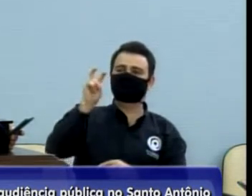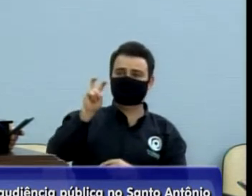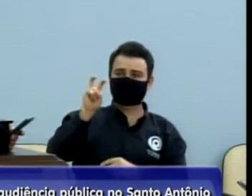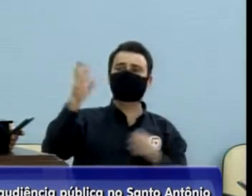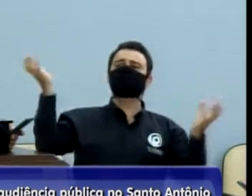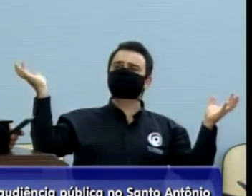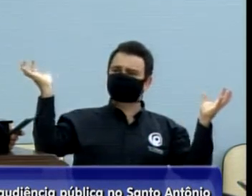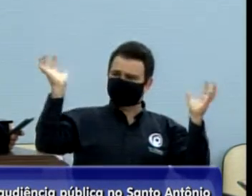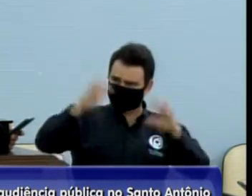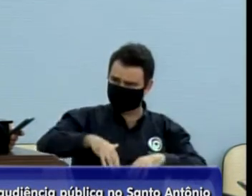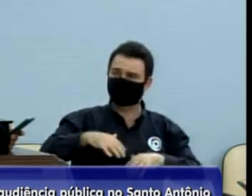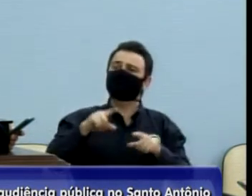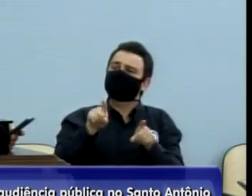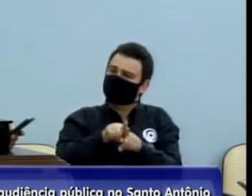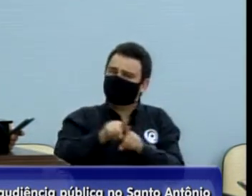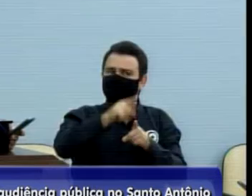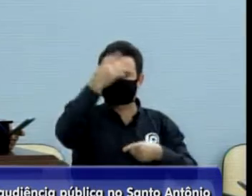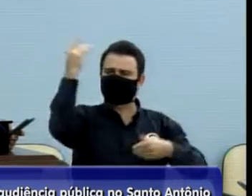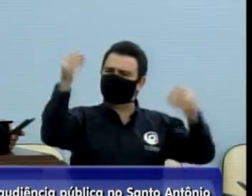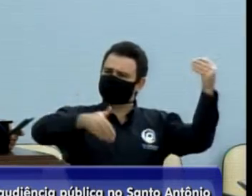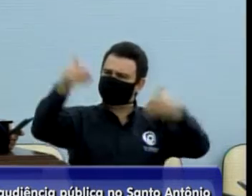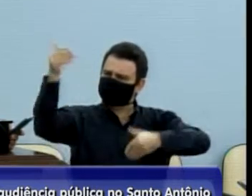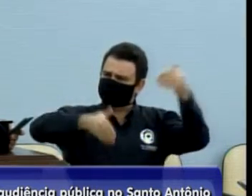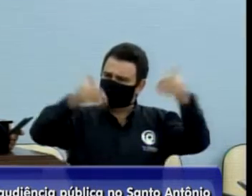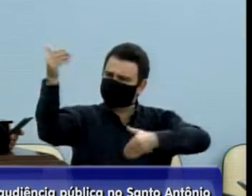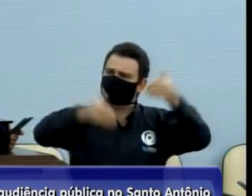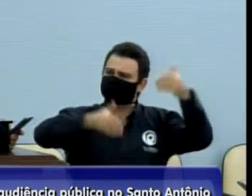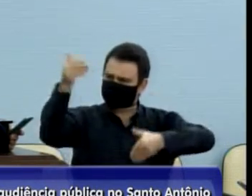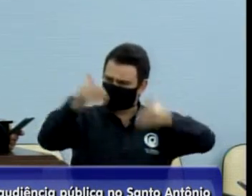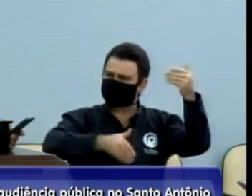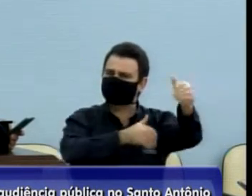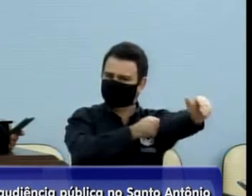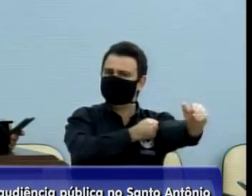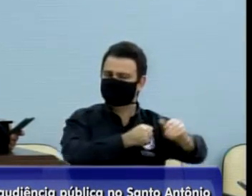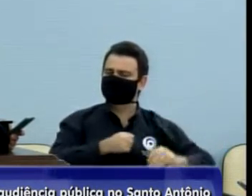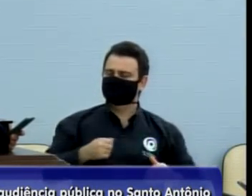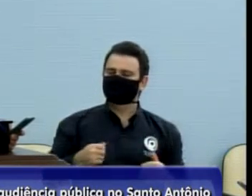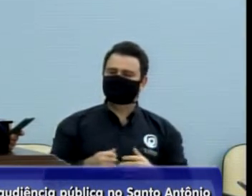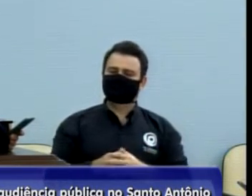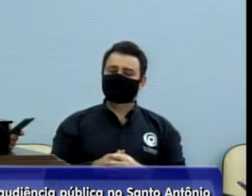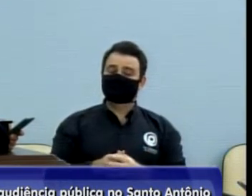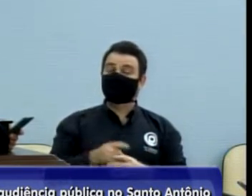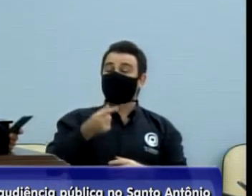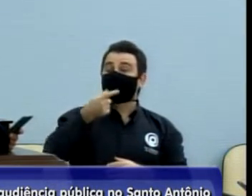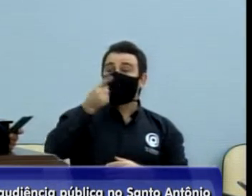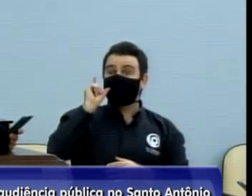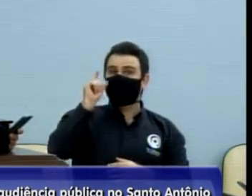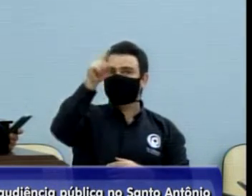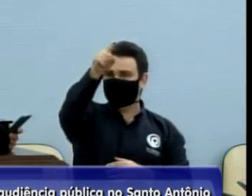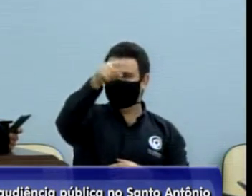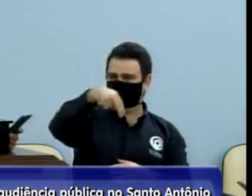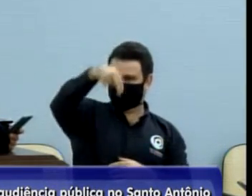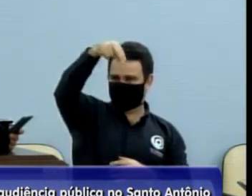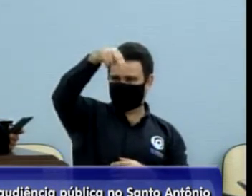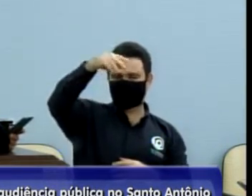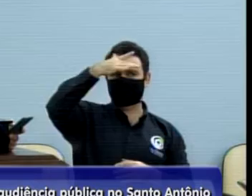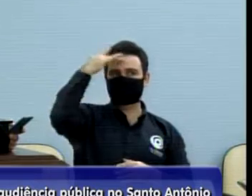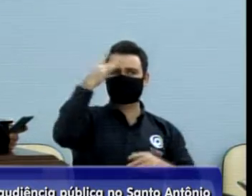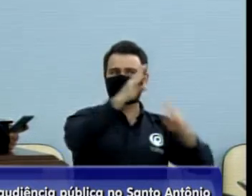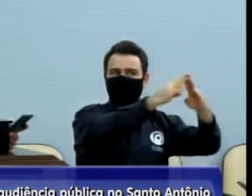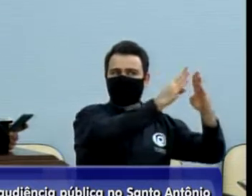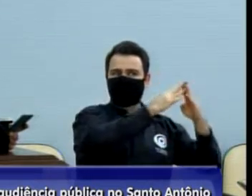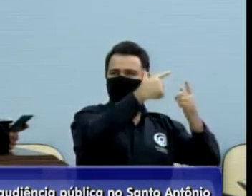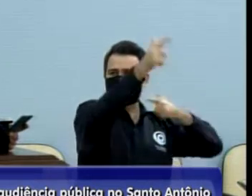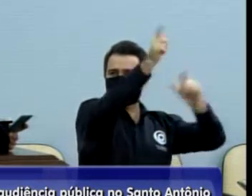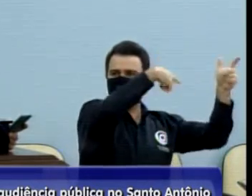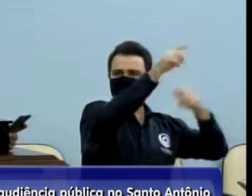toda a cidade também, apesar de que nós tivemos lá no Santo Antônio pessoas de outros bairros, então fica aí o meu